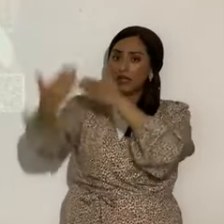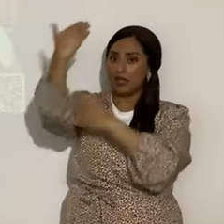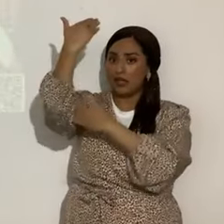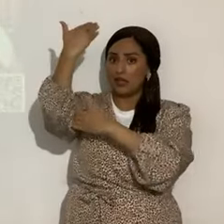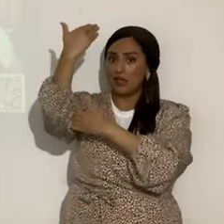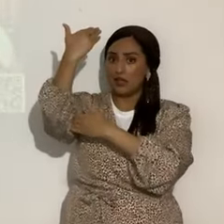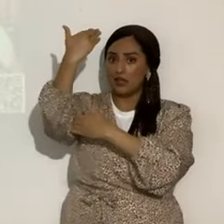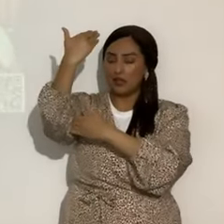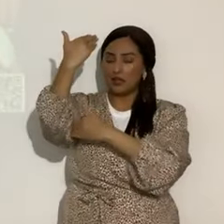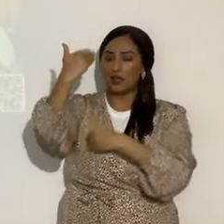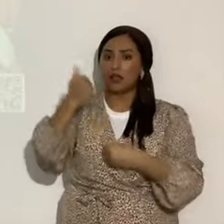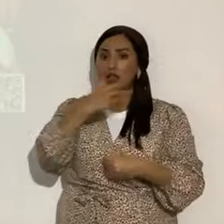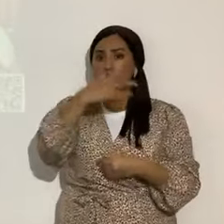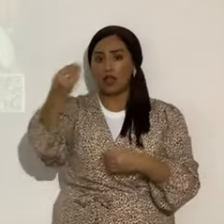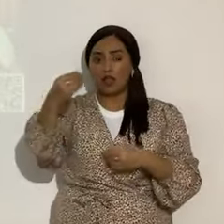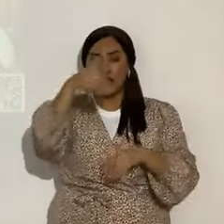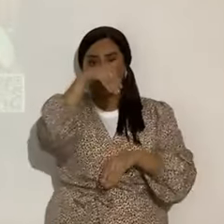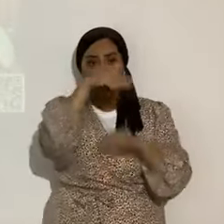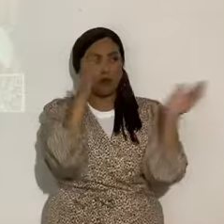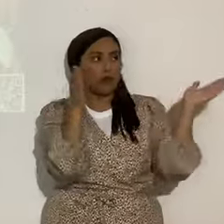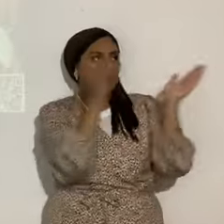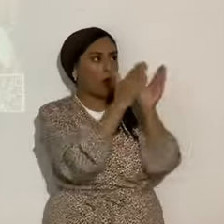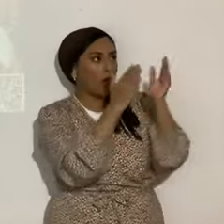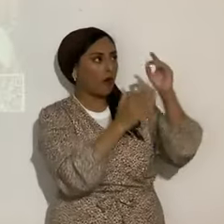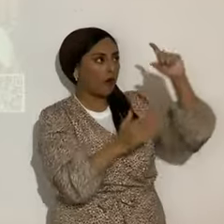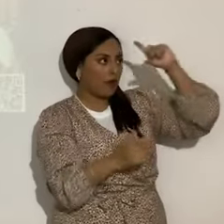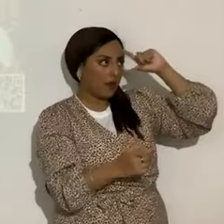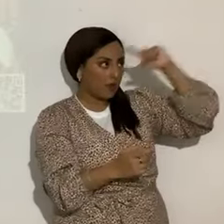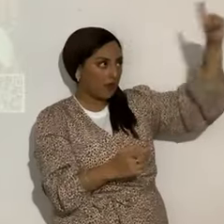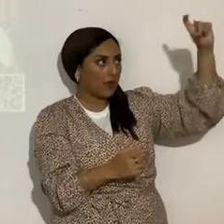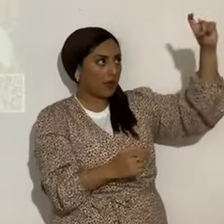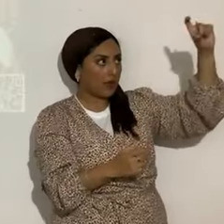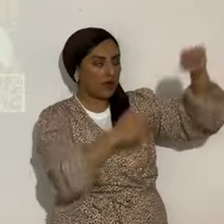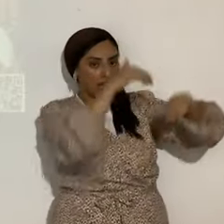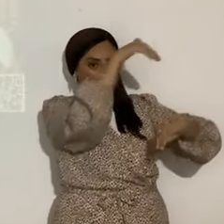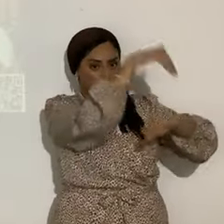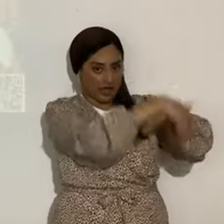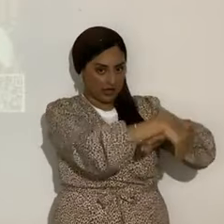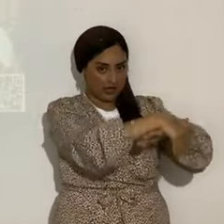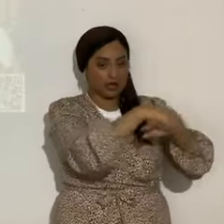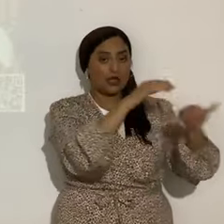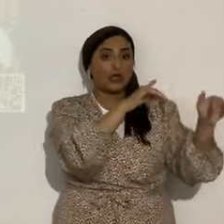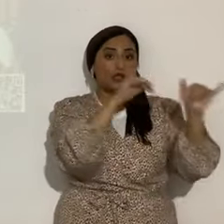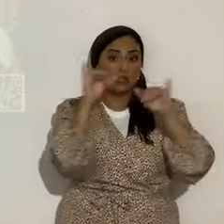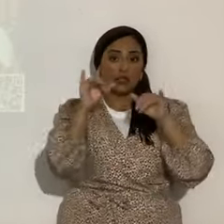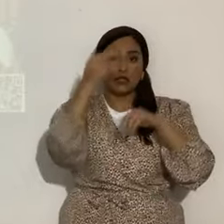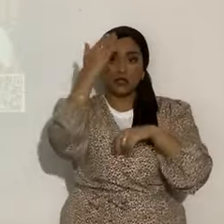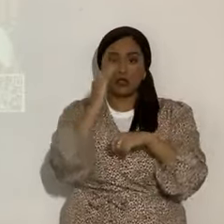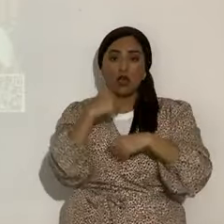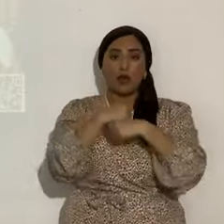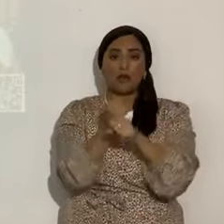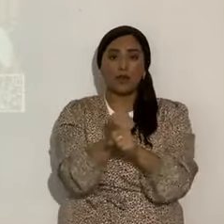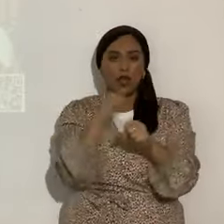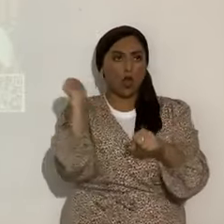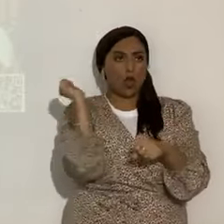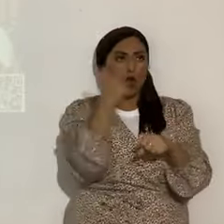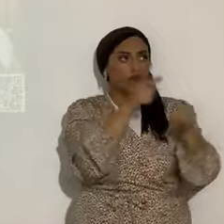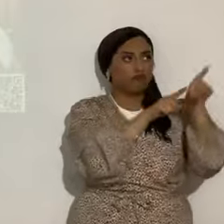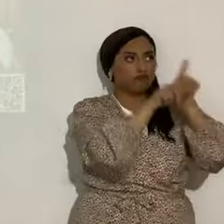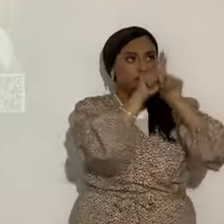sabes, el Sol, y la lumbrera menor que señorease en las noches. Hizo también las estrellas. Y aquí vamos a